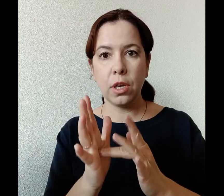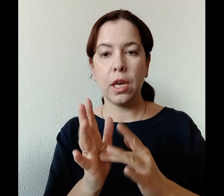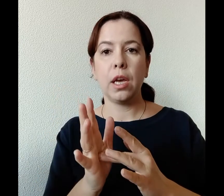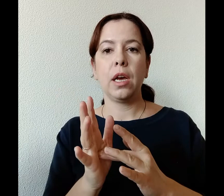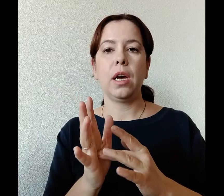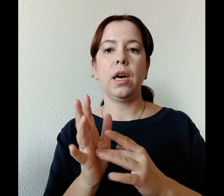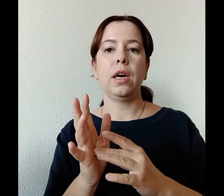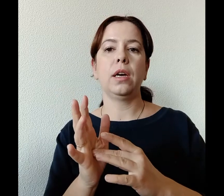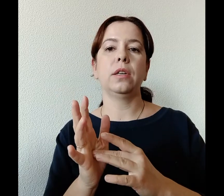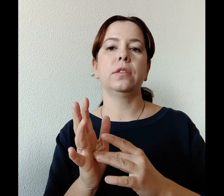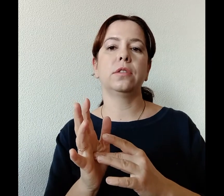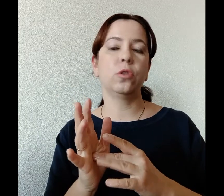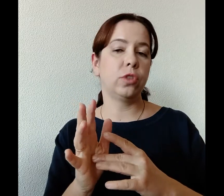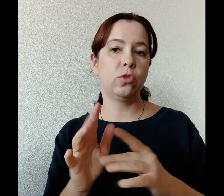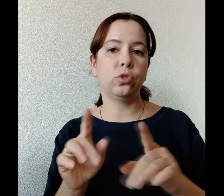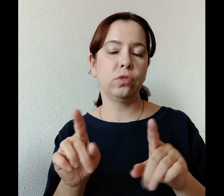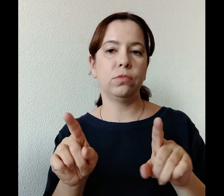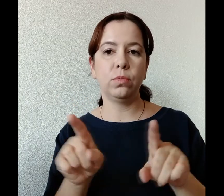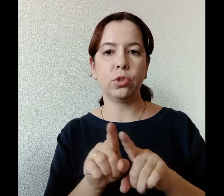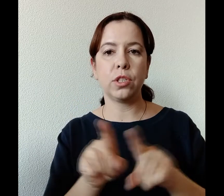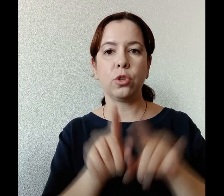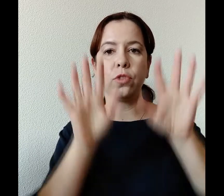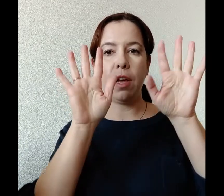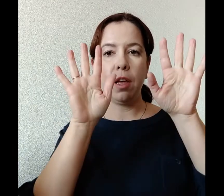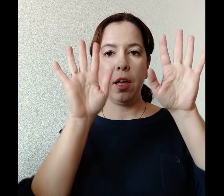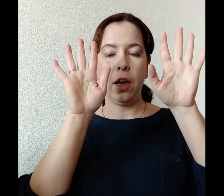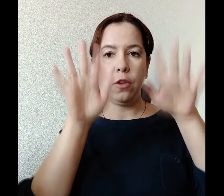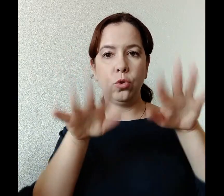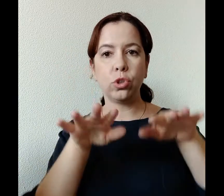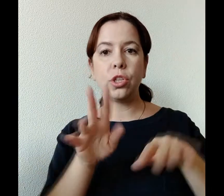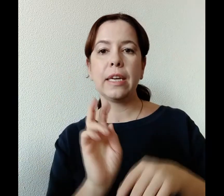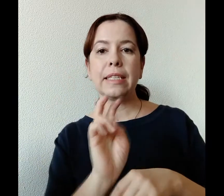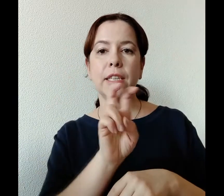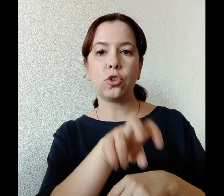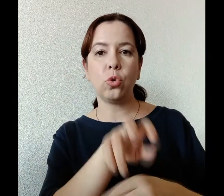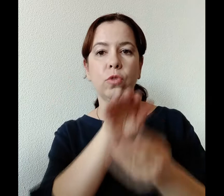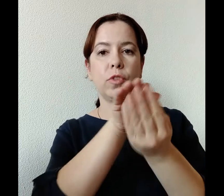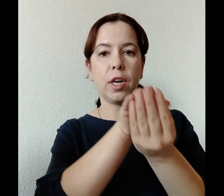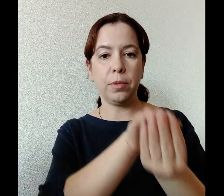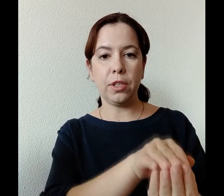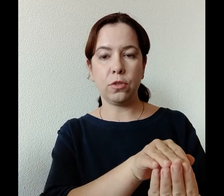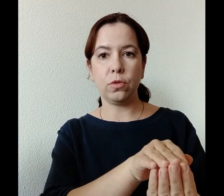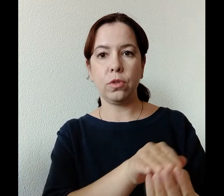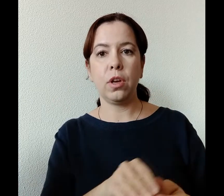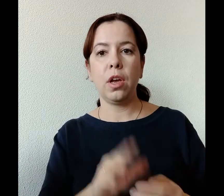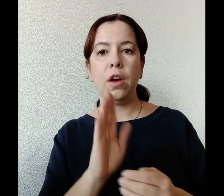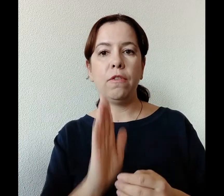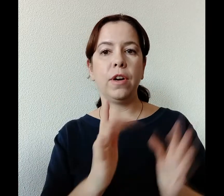словно дождь, ну можно, словно дождь, сошел в гробницу. В